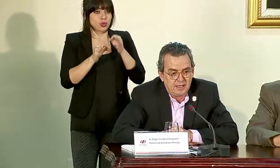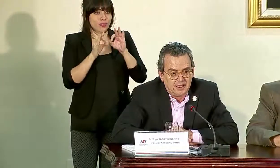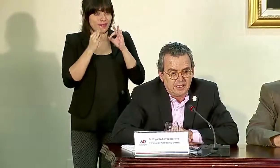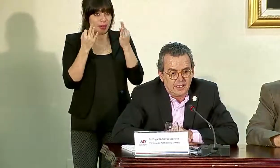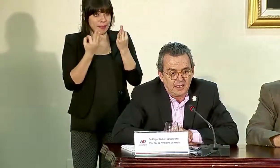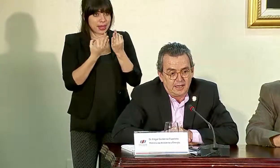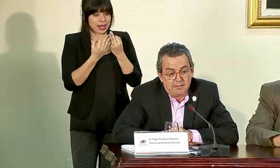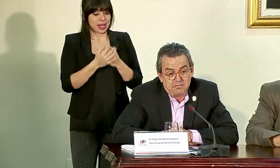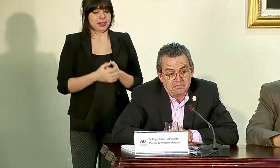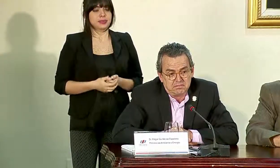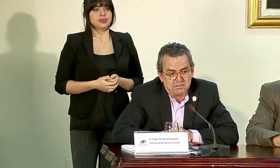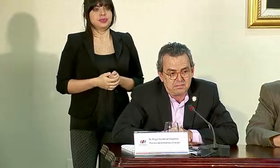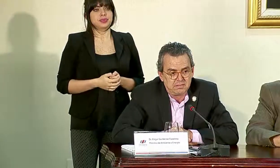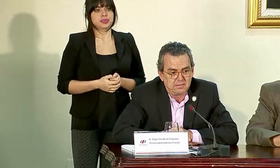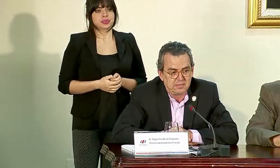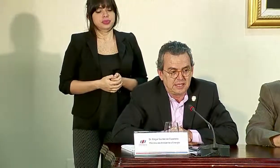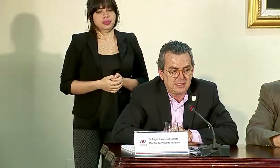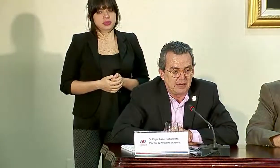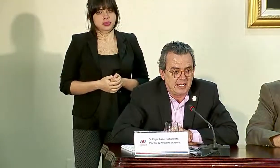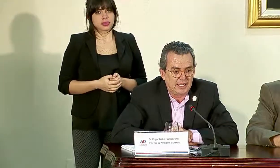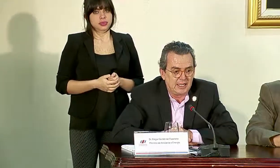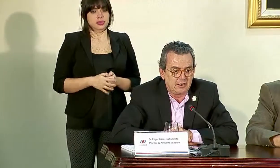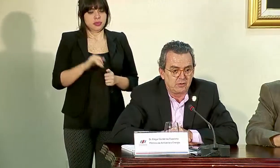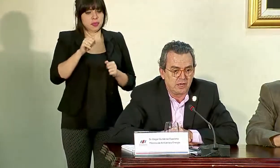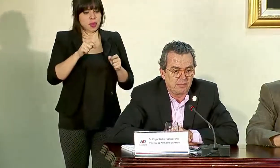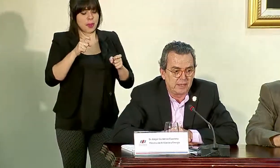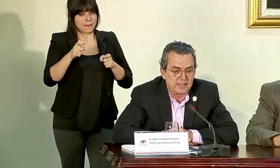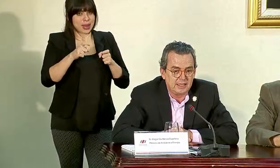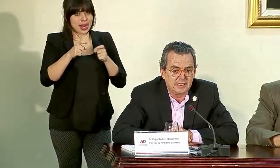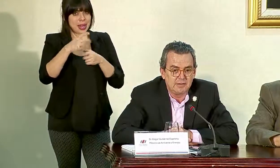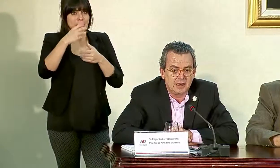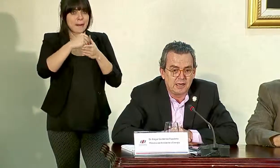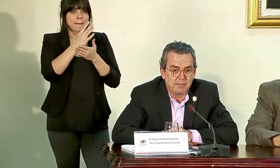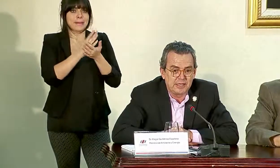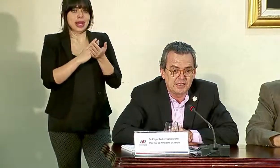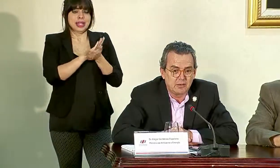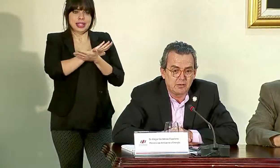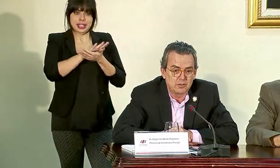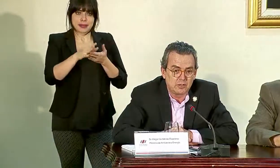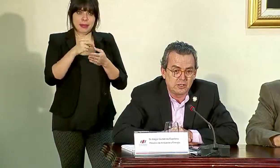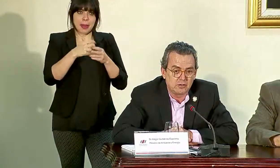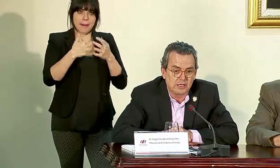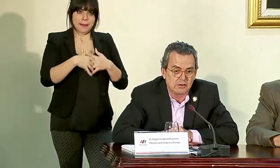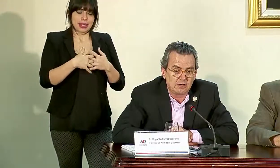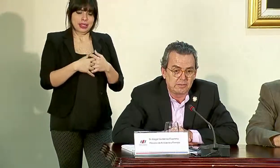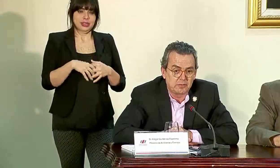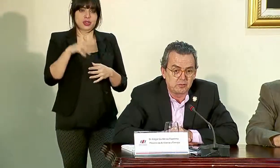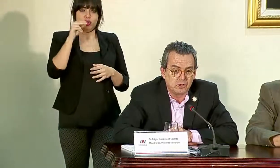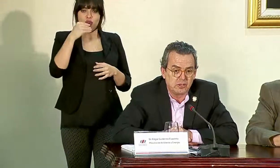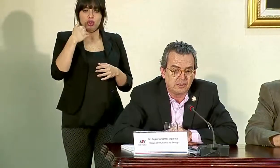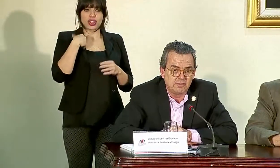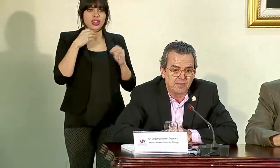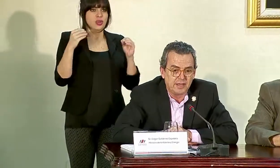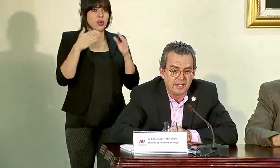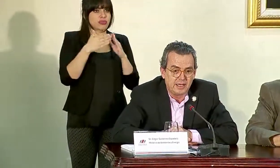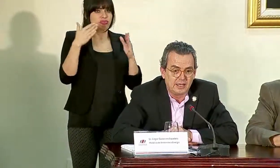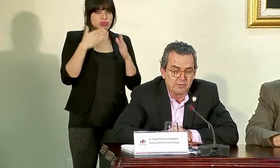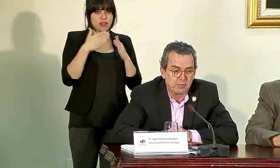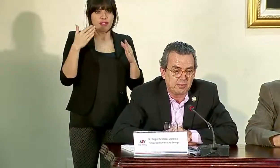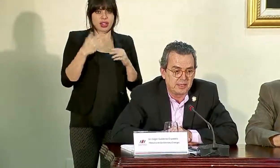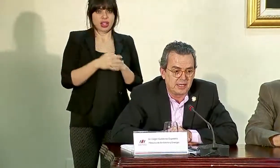se maneje dentro de la parte íntima de la empresa y no tenga una repercusión